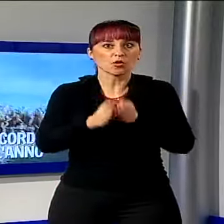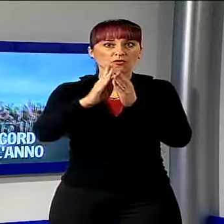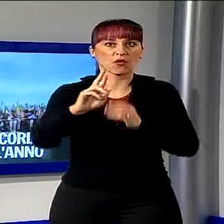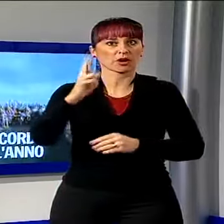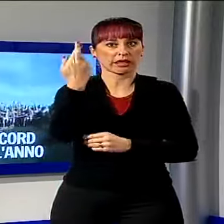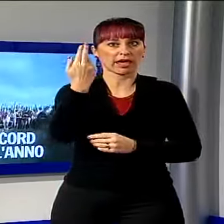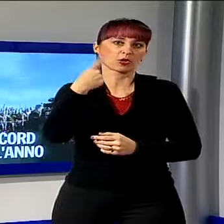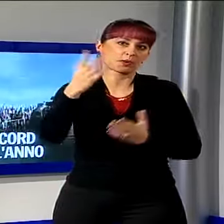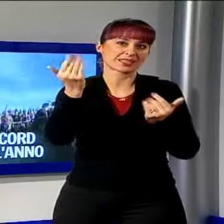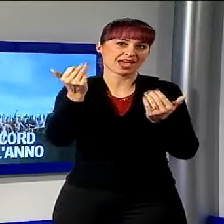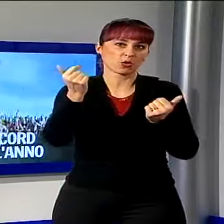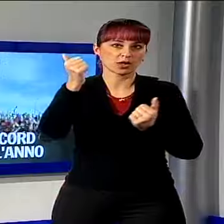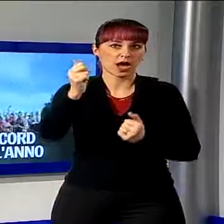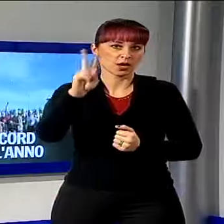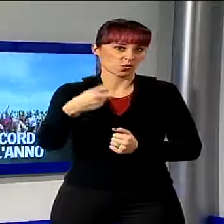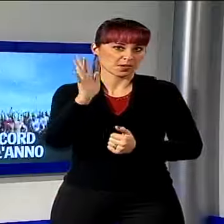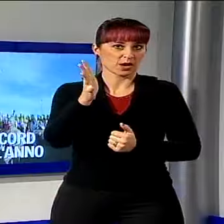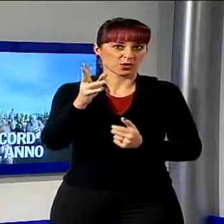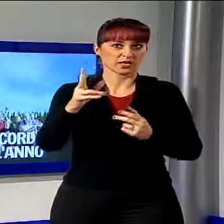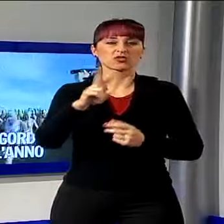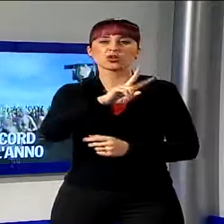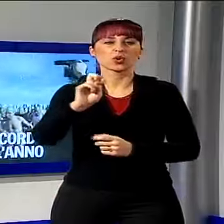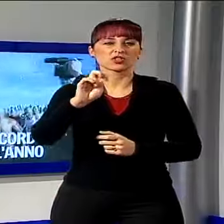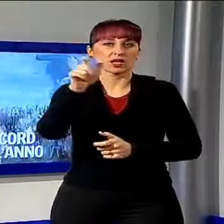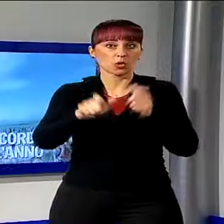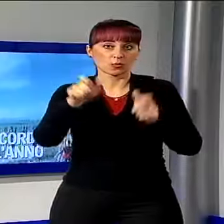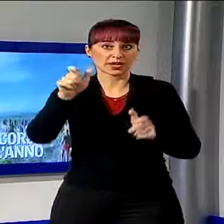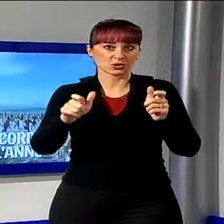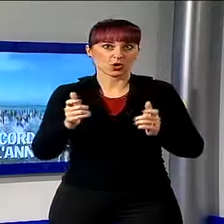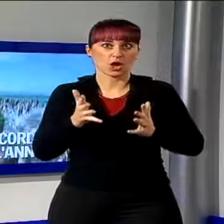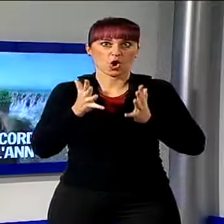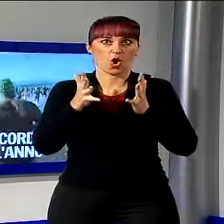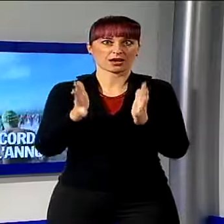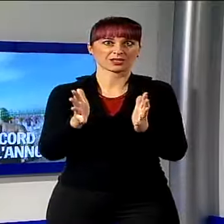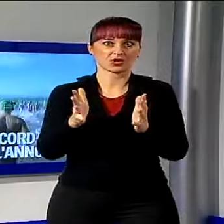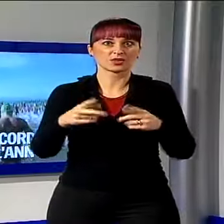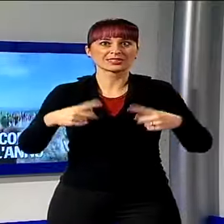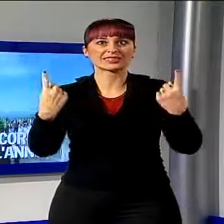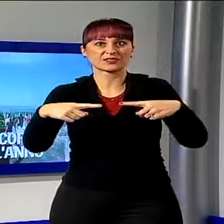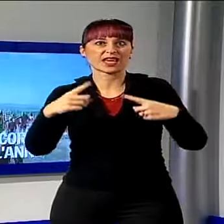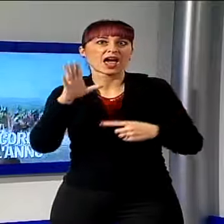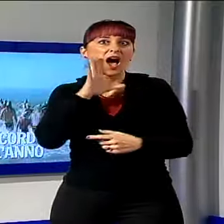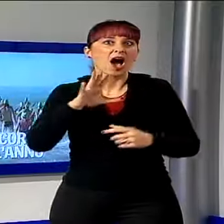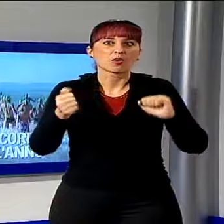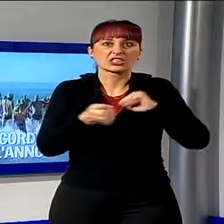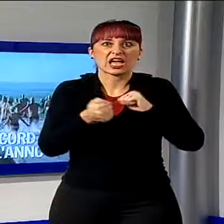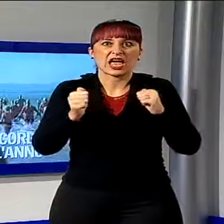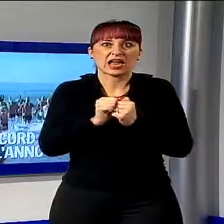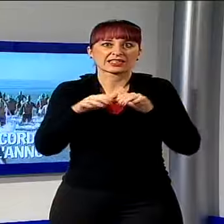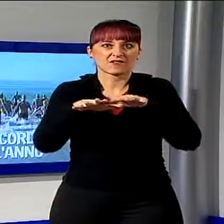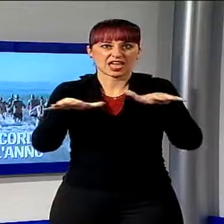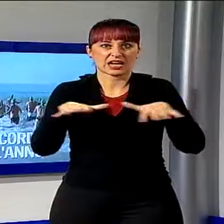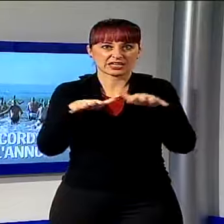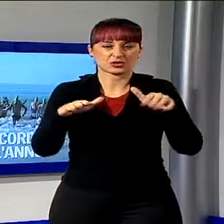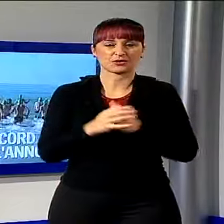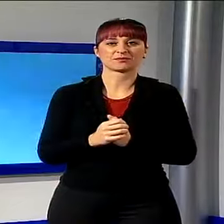per salutare l'anno, oltre 200 temerari hanno sfidato le acque gelide di Ghiereggio per festeggiare in modo originale 2015.